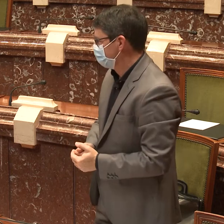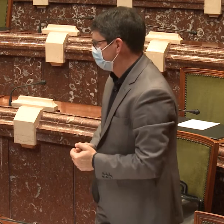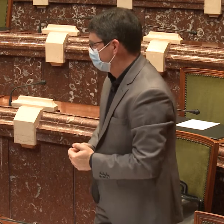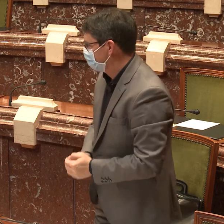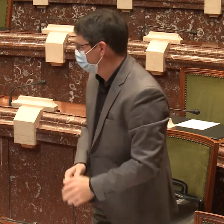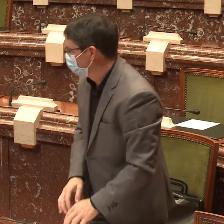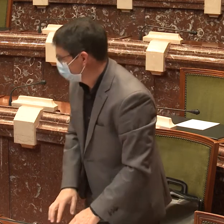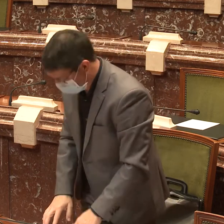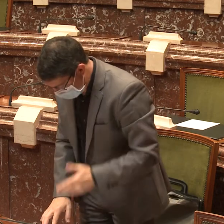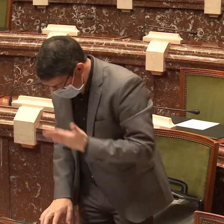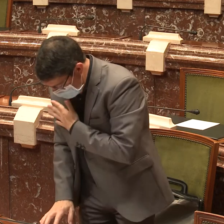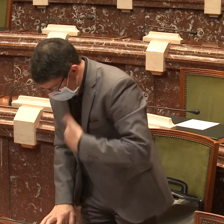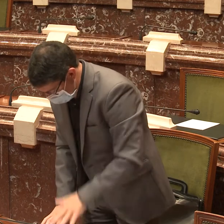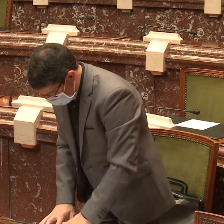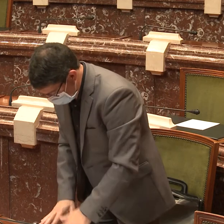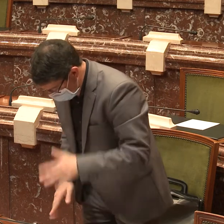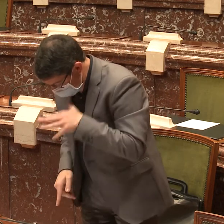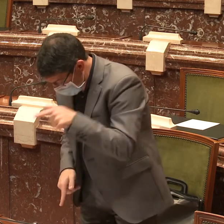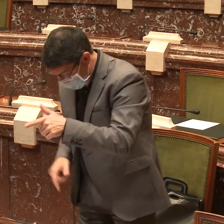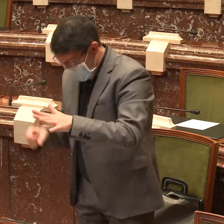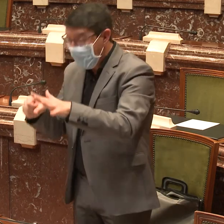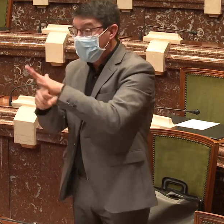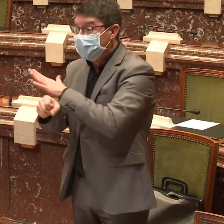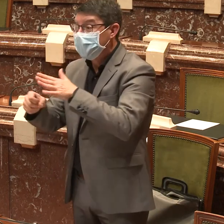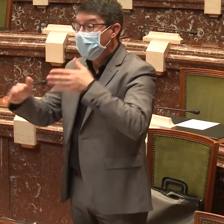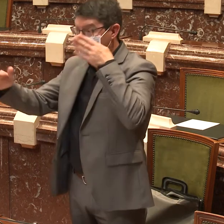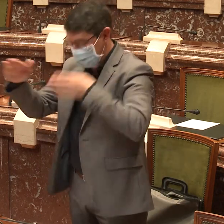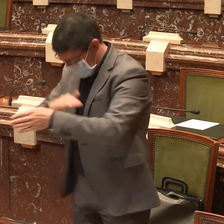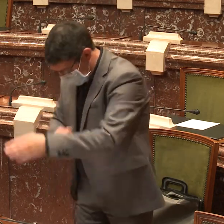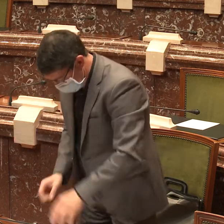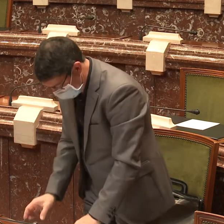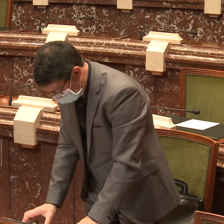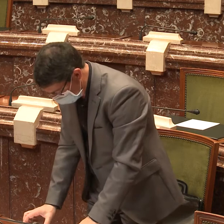sociedad, igual que se está haciendo en otras ocho comunidades autónomas en España.